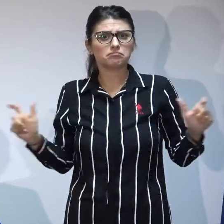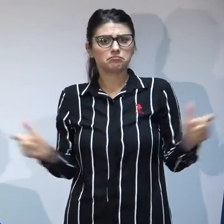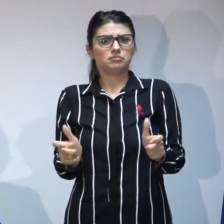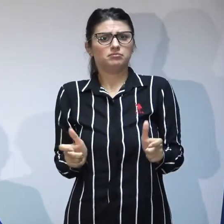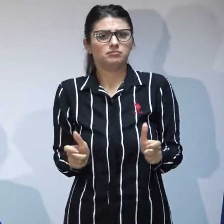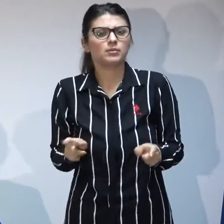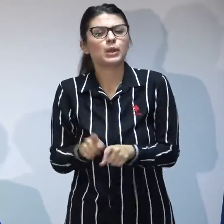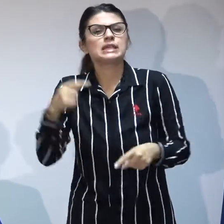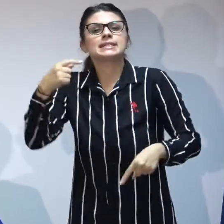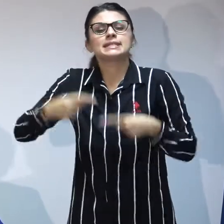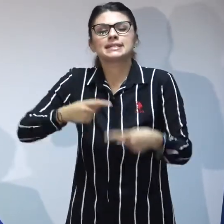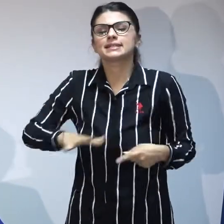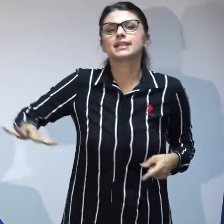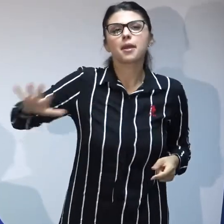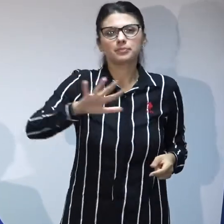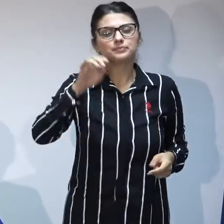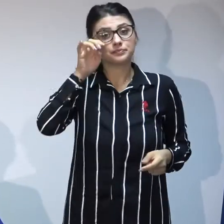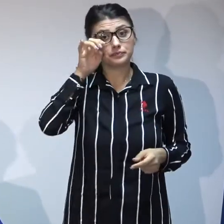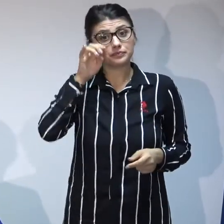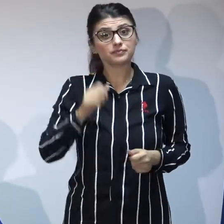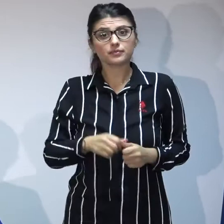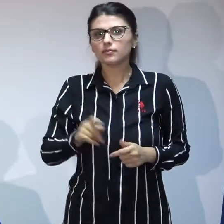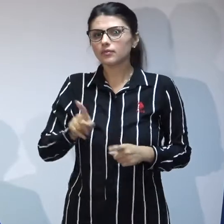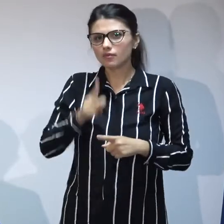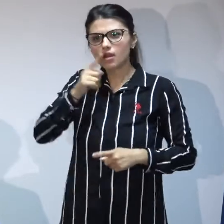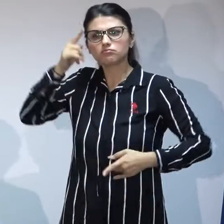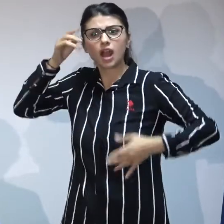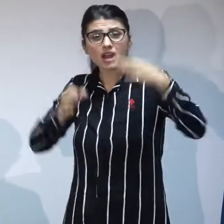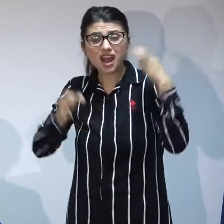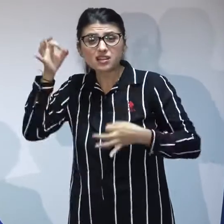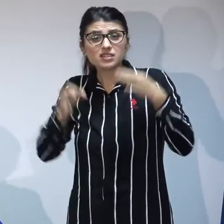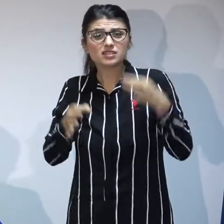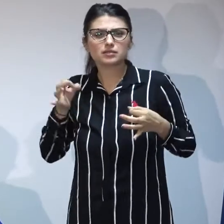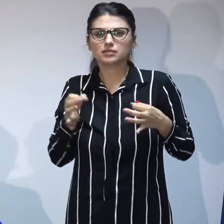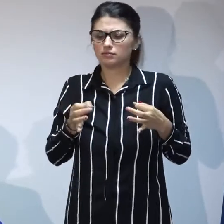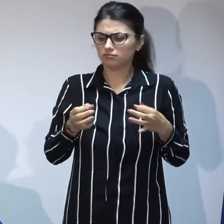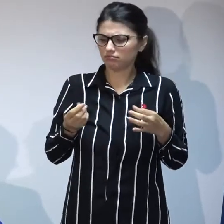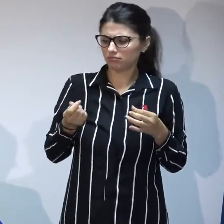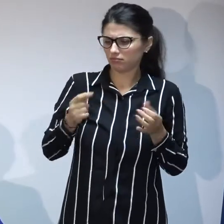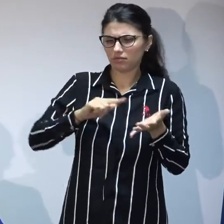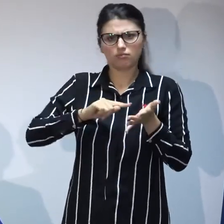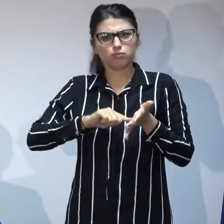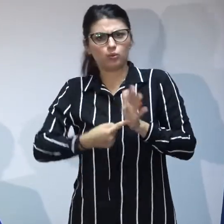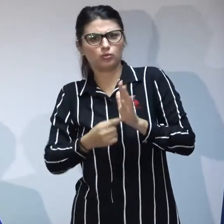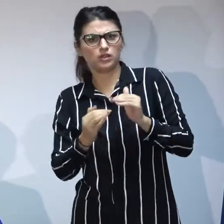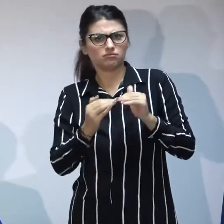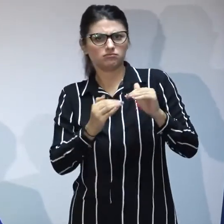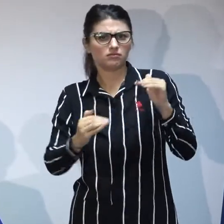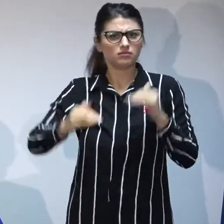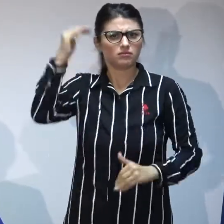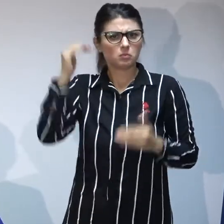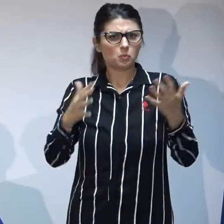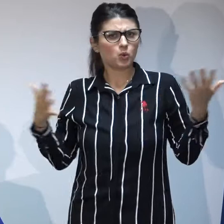sistem, din punctul nostru de vedere, analizând o cantitate uriașă de date, principala